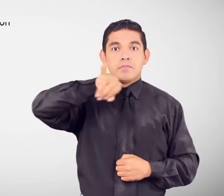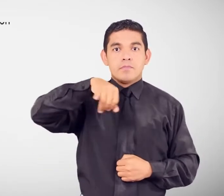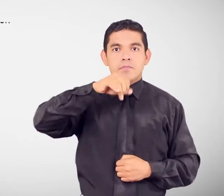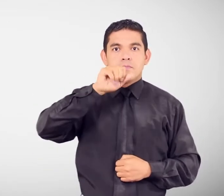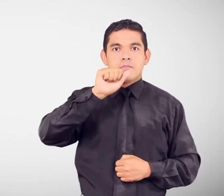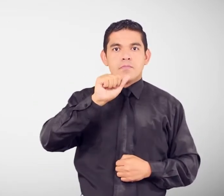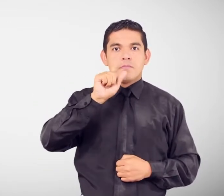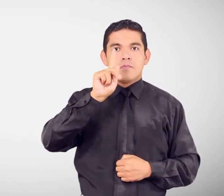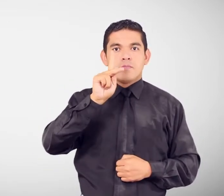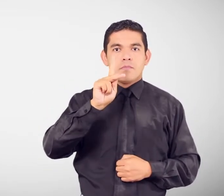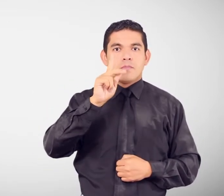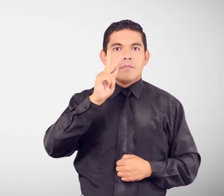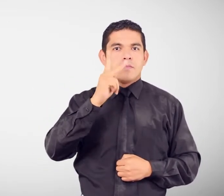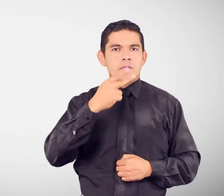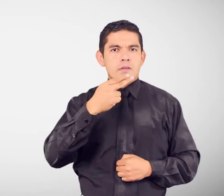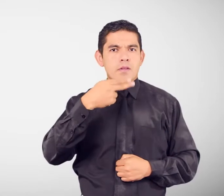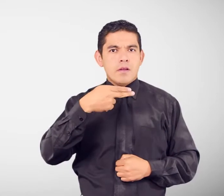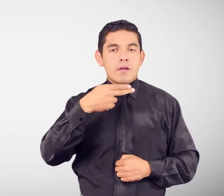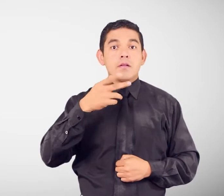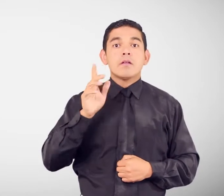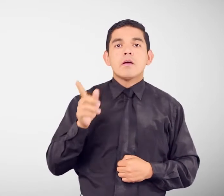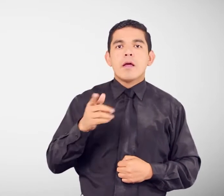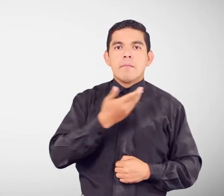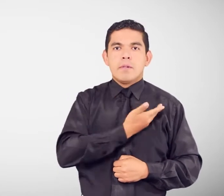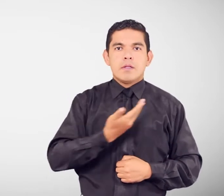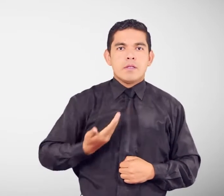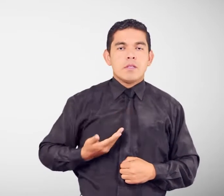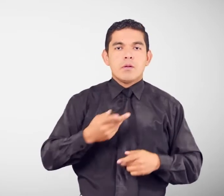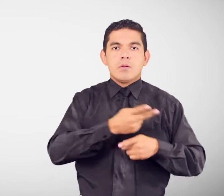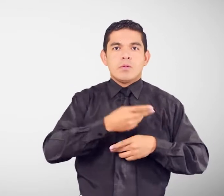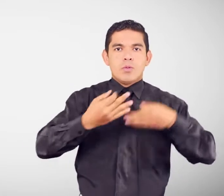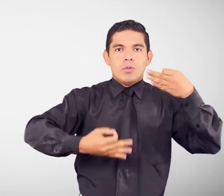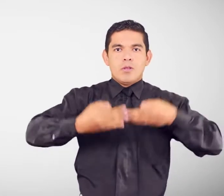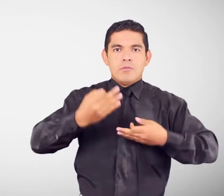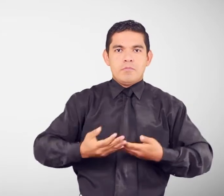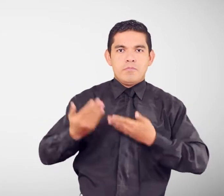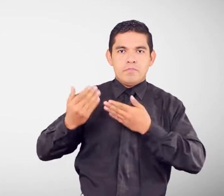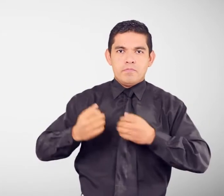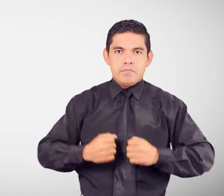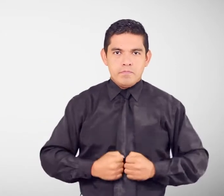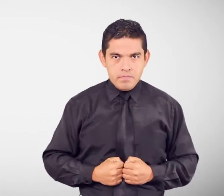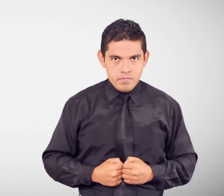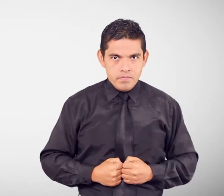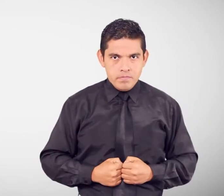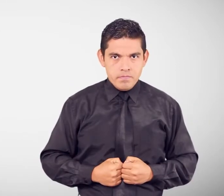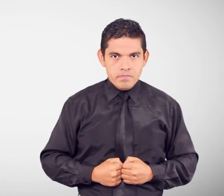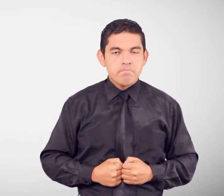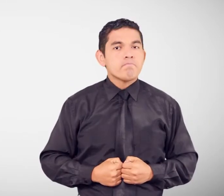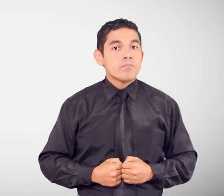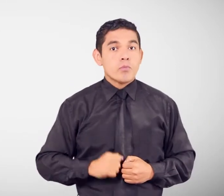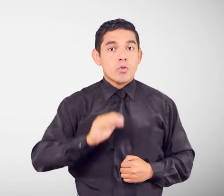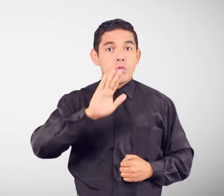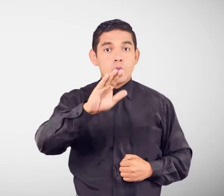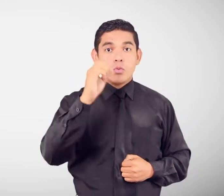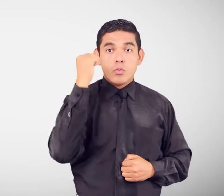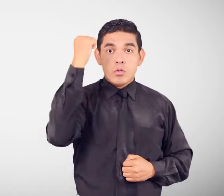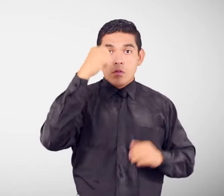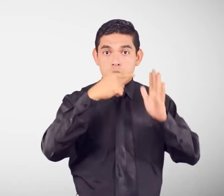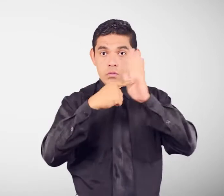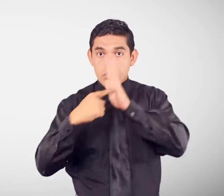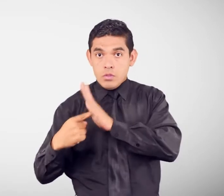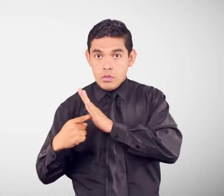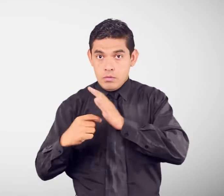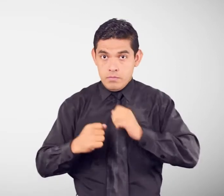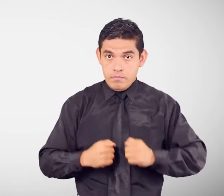Gustavo Jalk Robben, presidente del Consejo de la Judicatura. Cuando tus derechos son vulnerados. Si